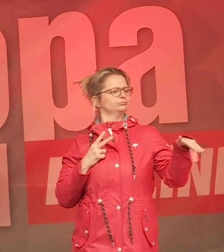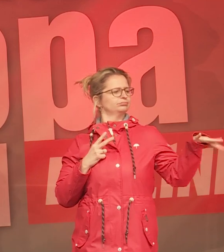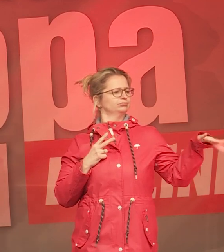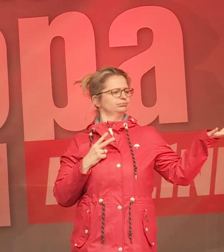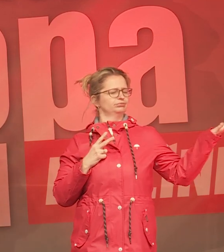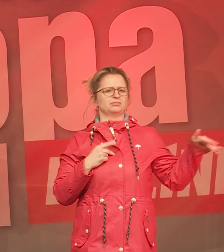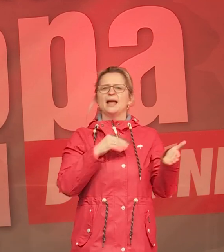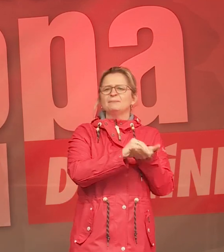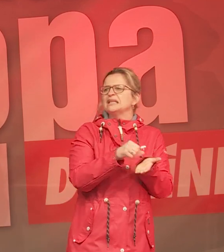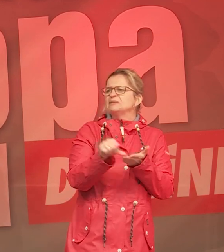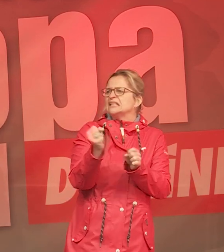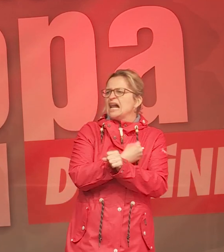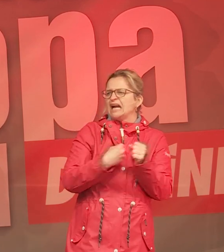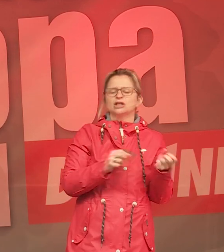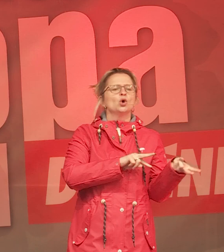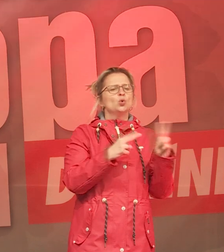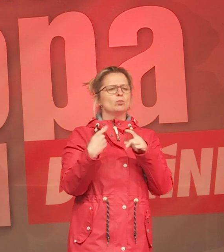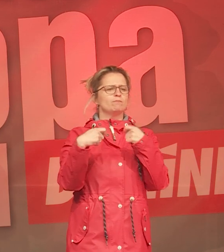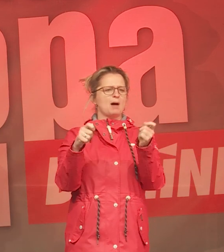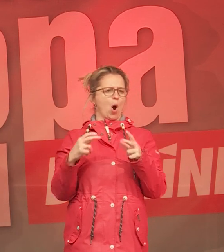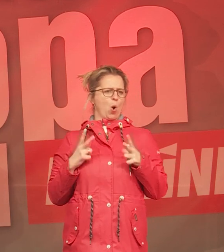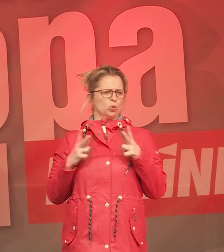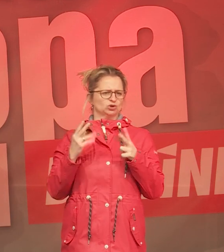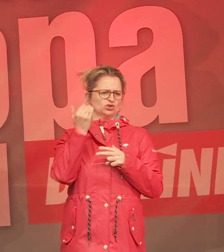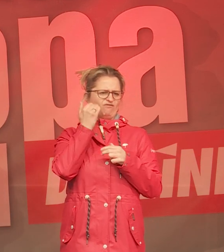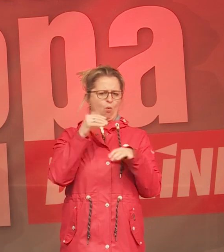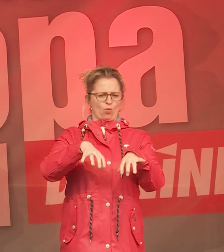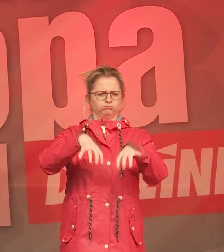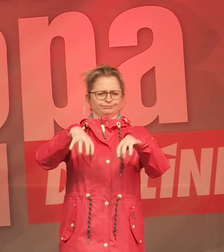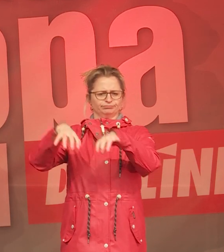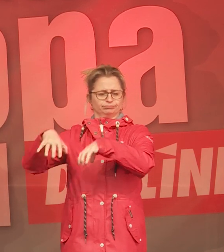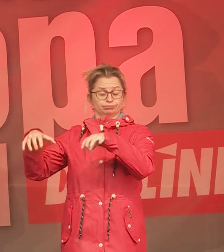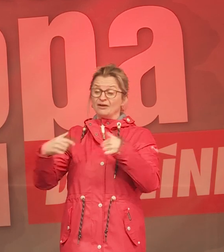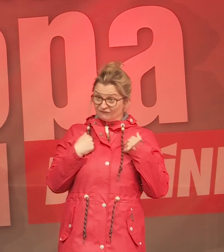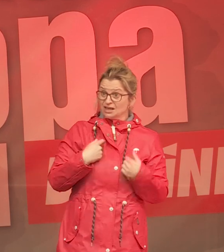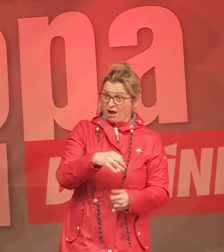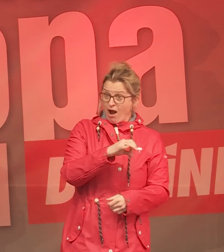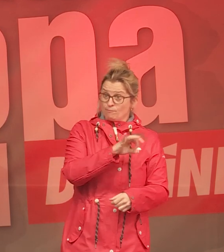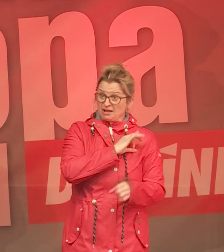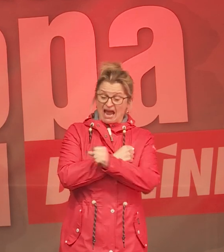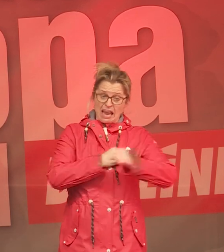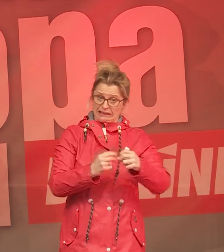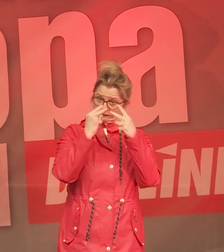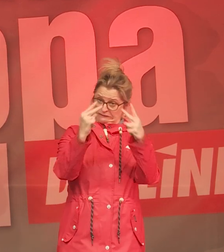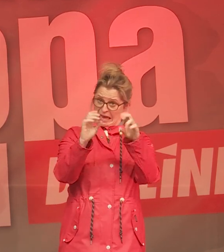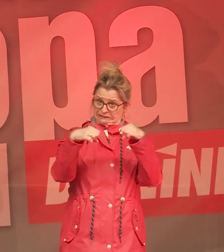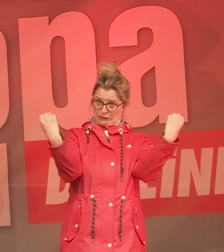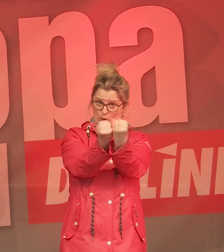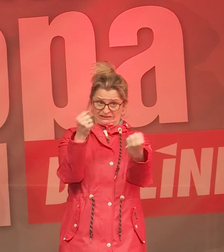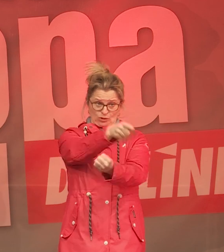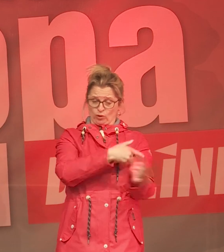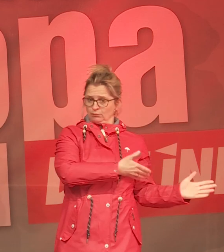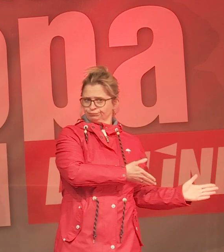sich dann die Miete schon gar nicht mehr leisten können. Und wir sind ganz fest überzeugt als Linke, das ist eine katastrophale Entwicklung.